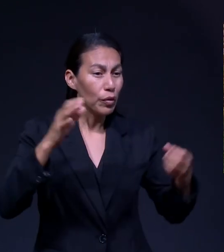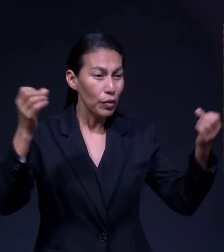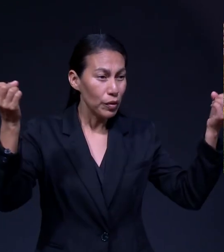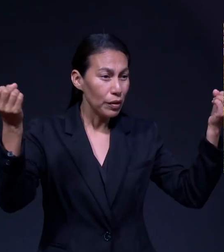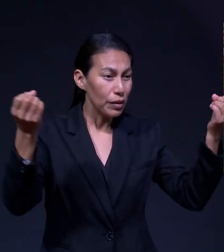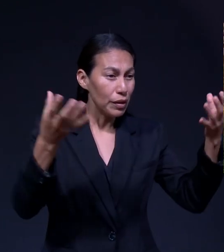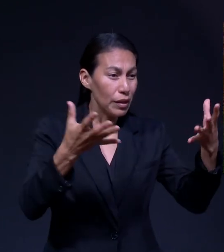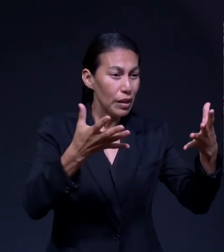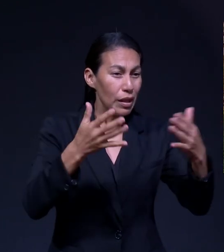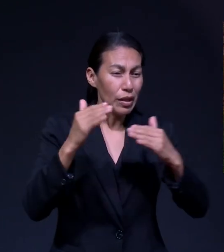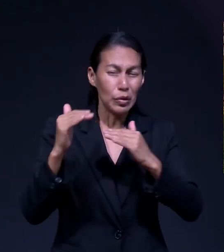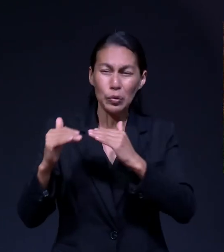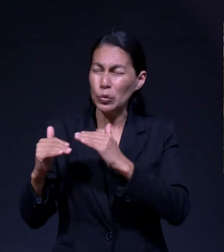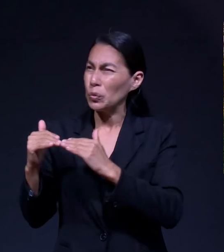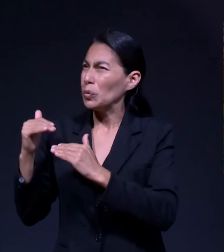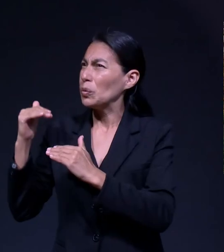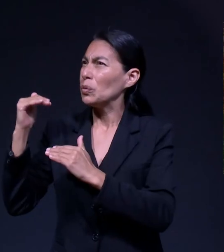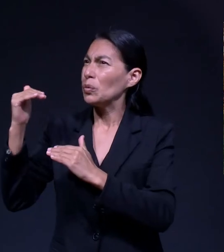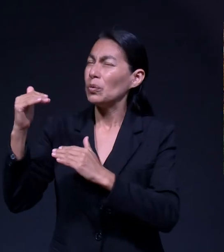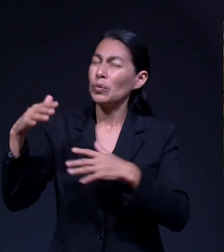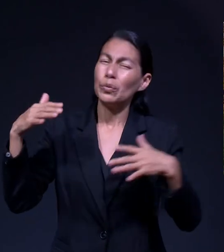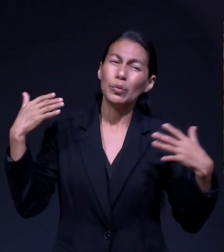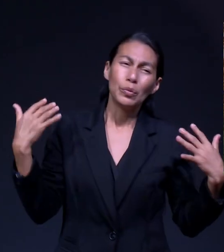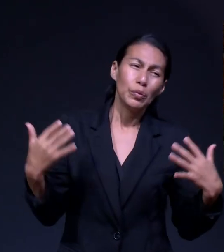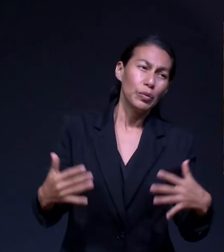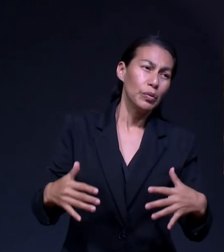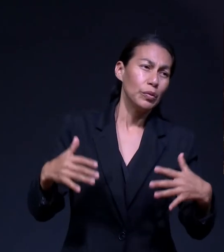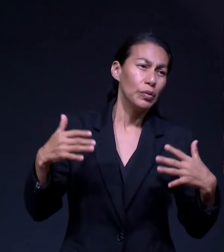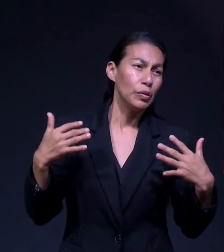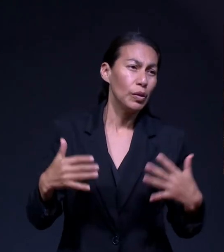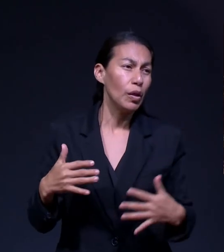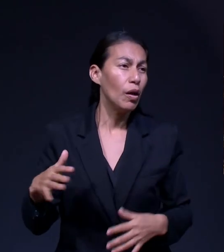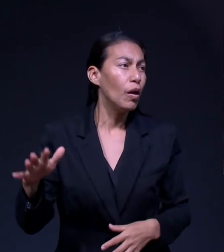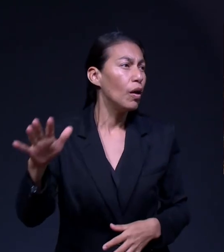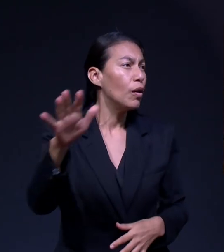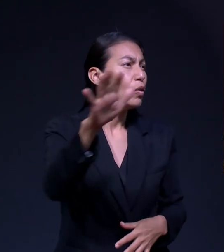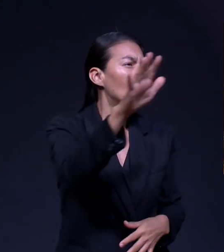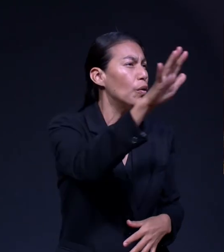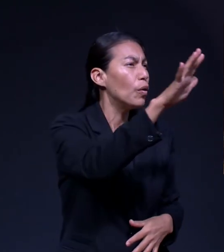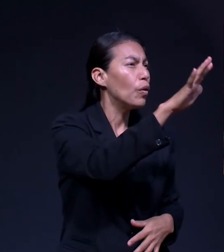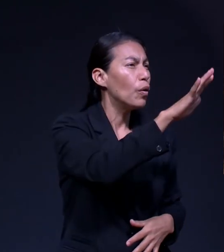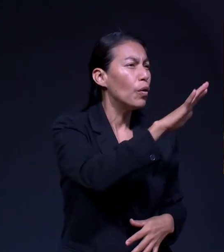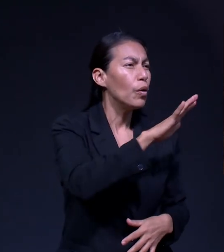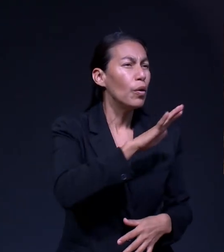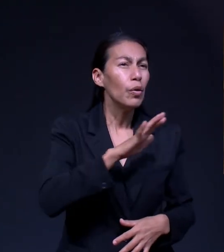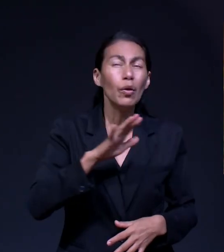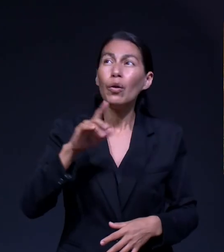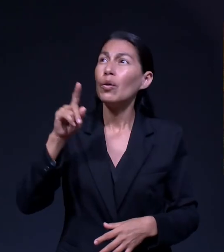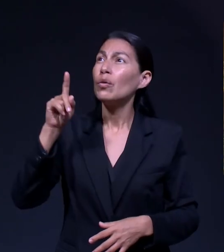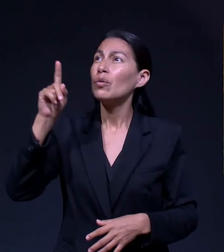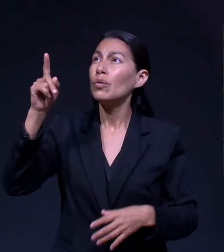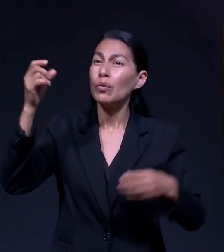Supremas Cada Rincón De La